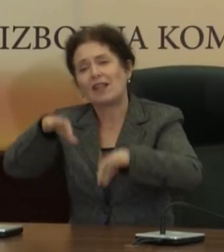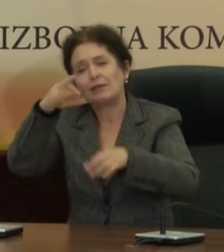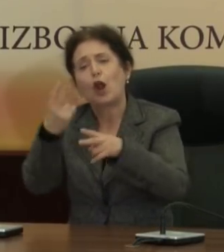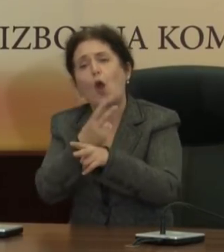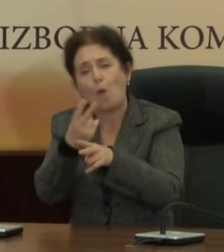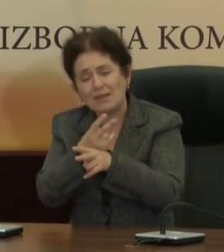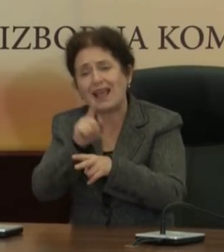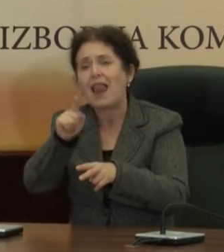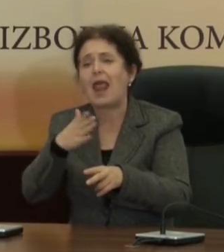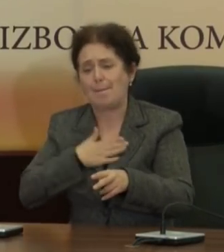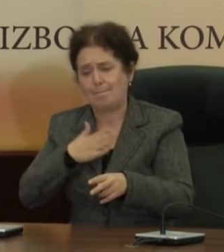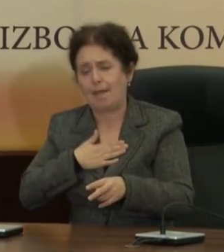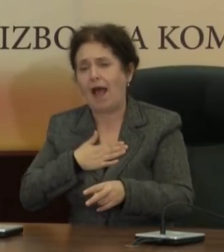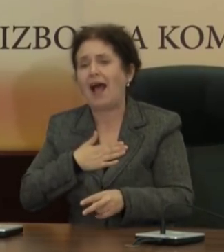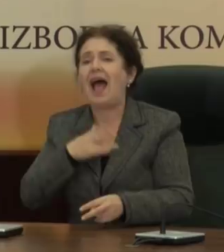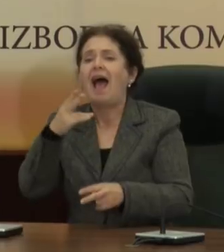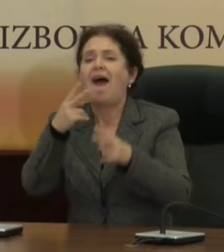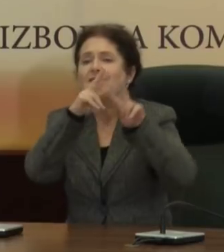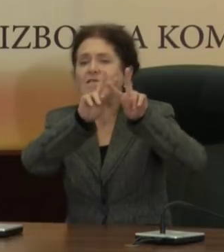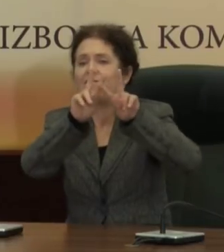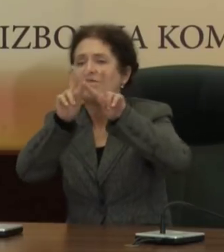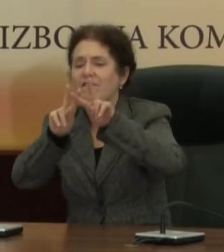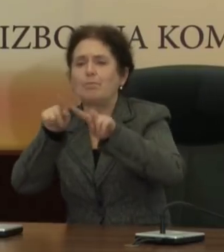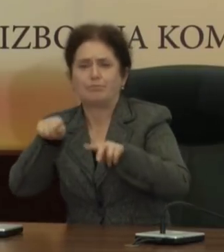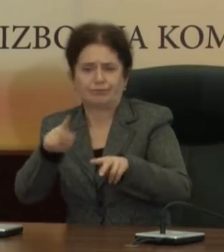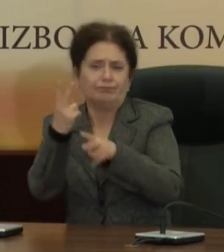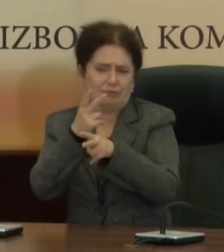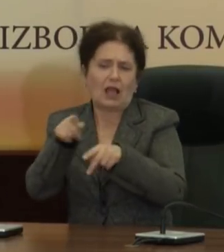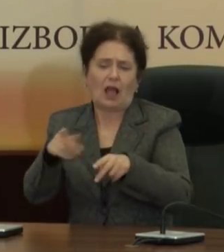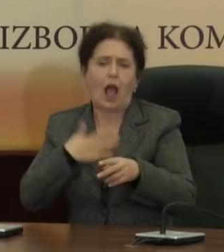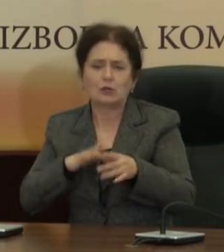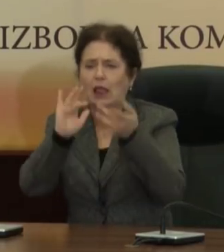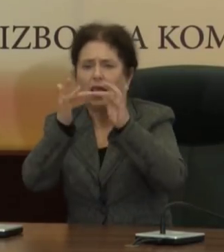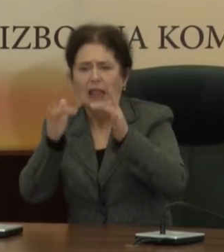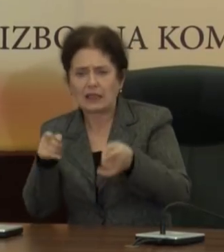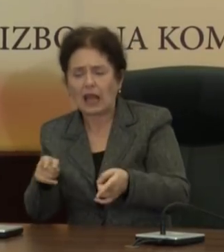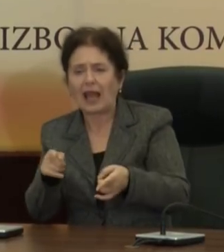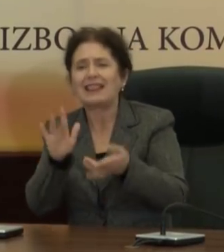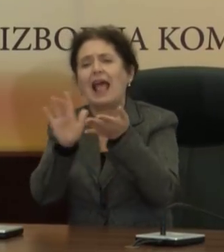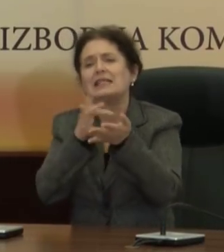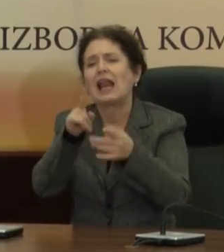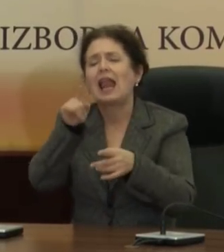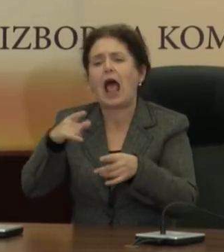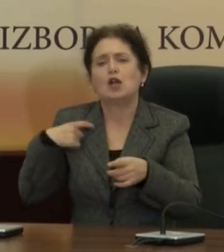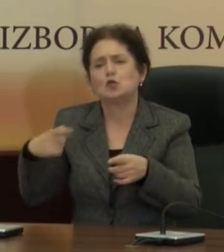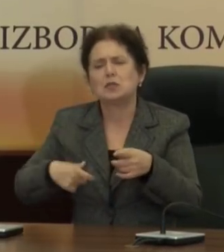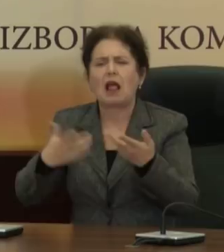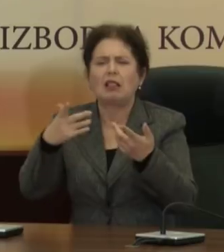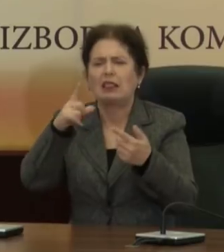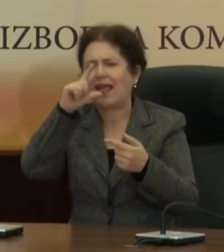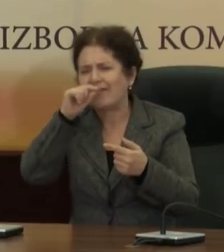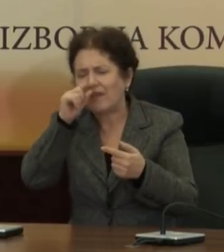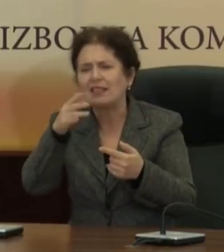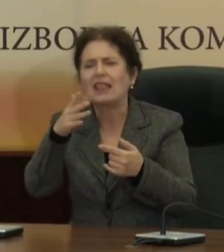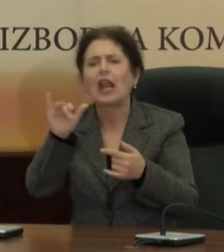комисија На располагање се веб страната на Државната изборна комисија Страниците на социјалните мрежи,